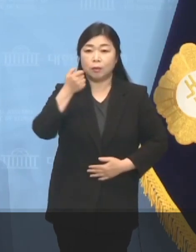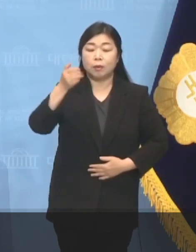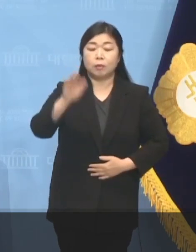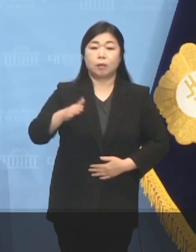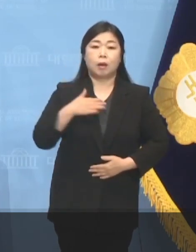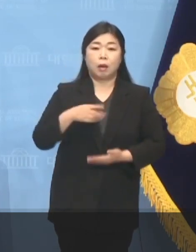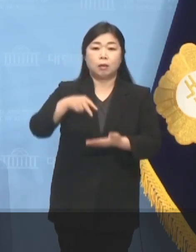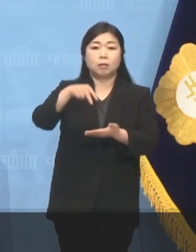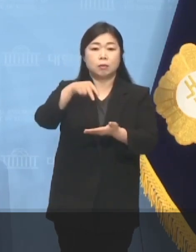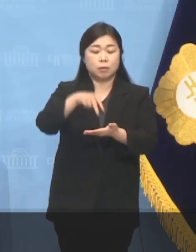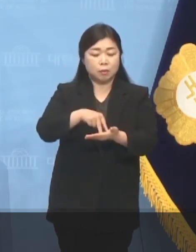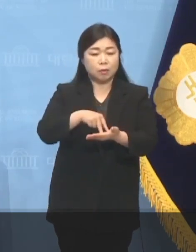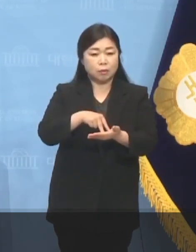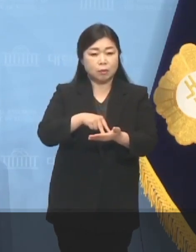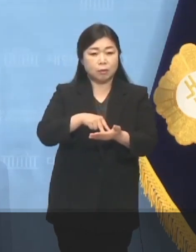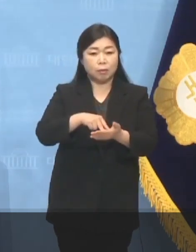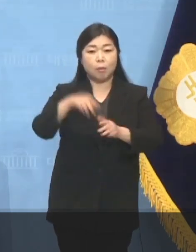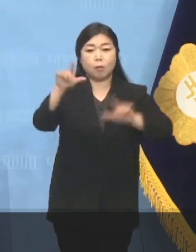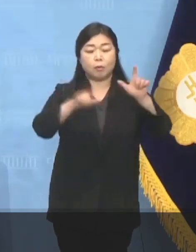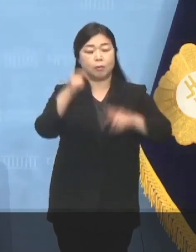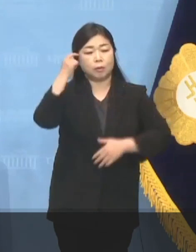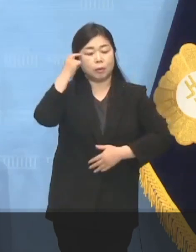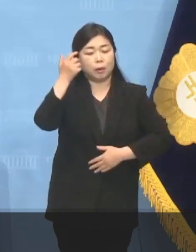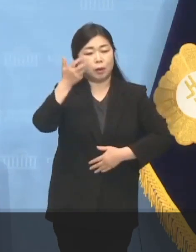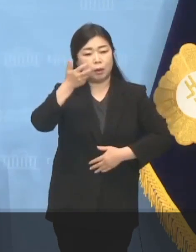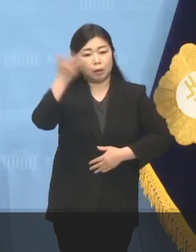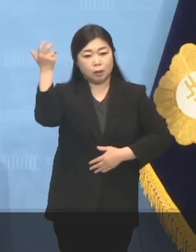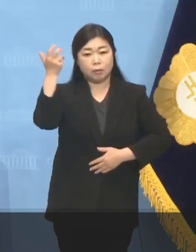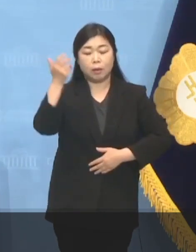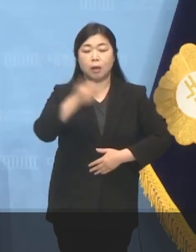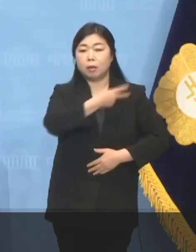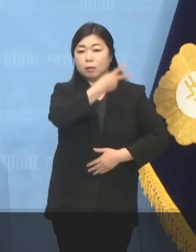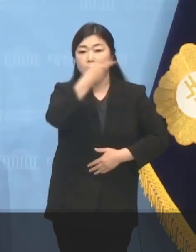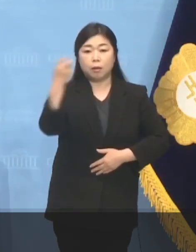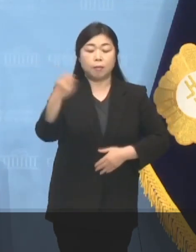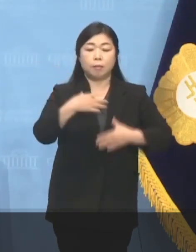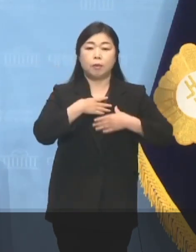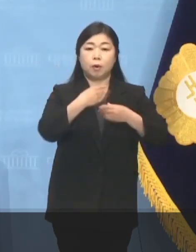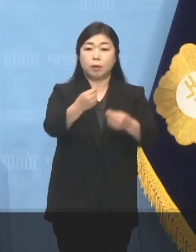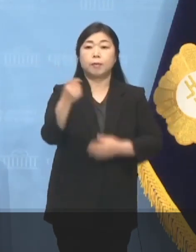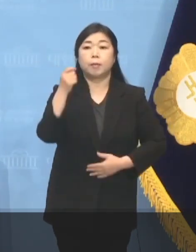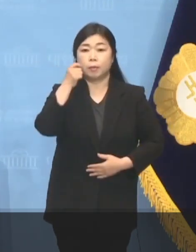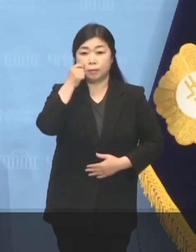있을 제 모습을 상상하며 한숨도 잠을 이루지 못했습니다.